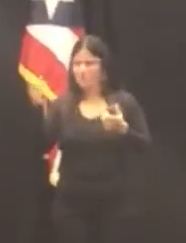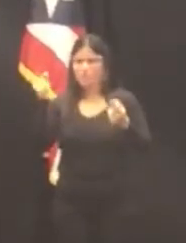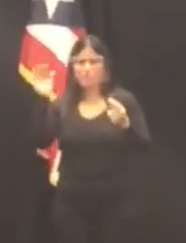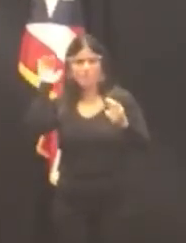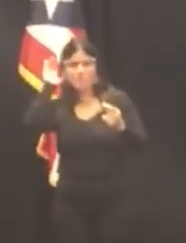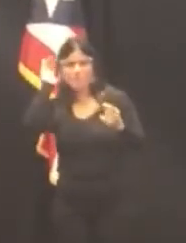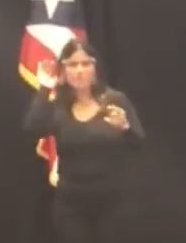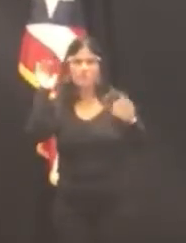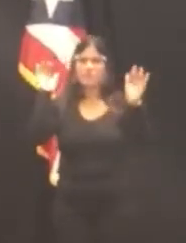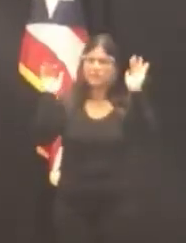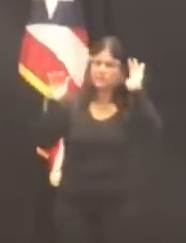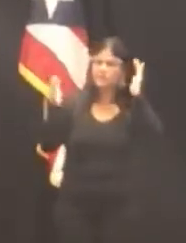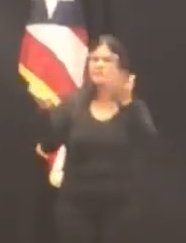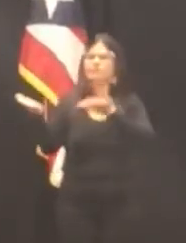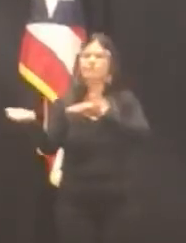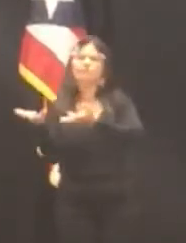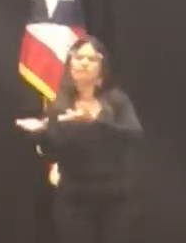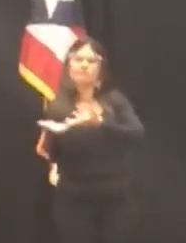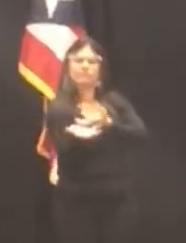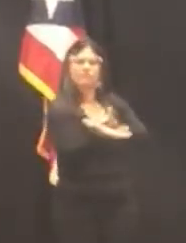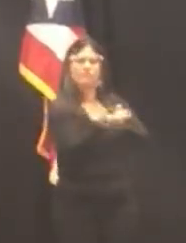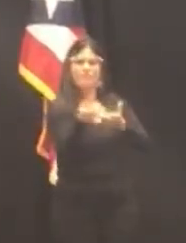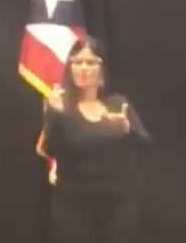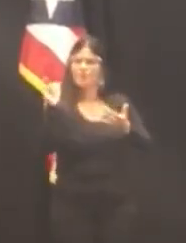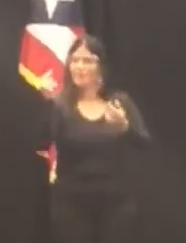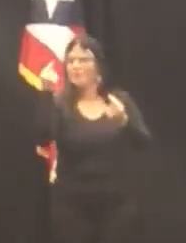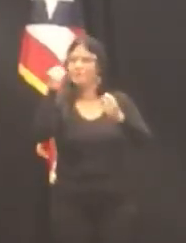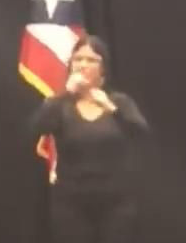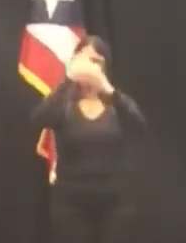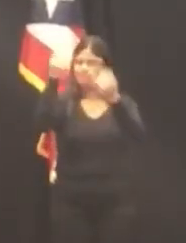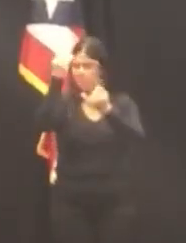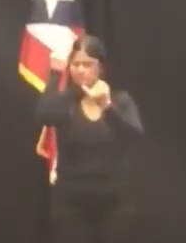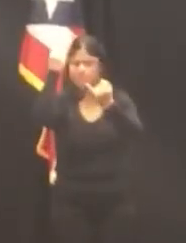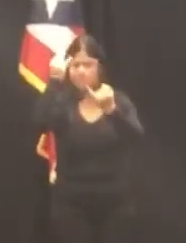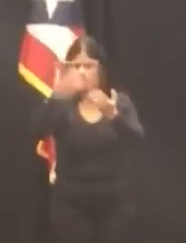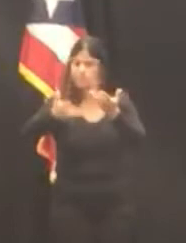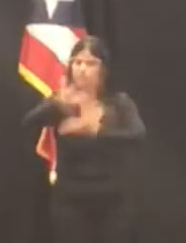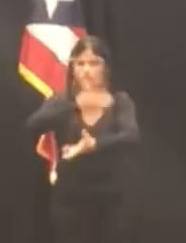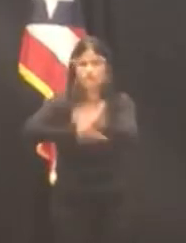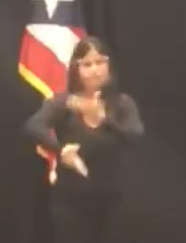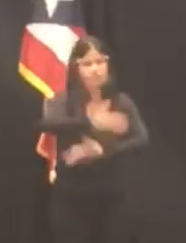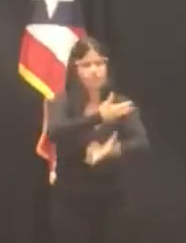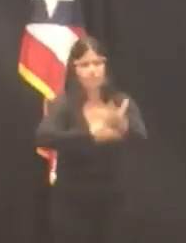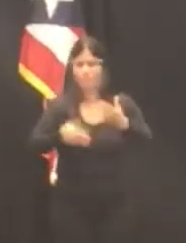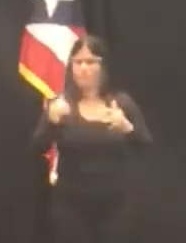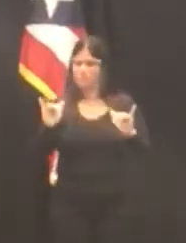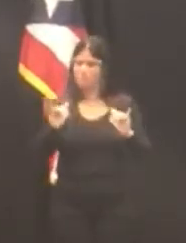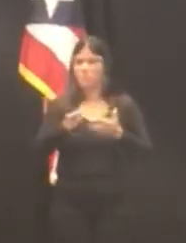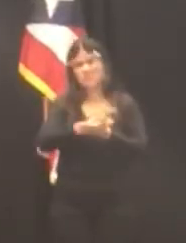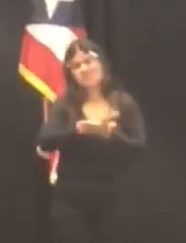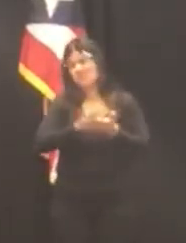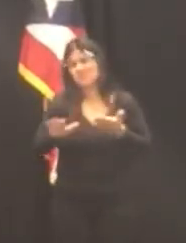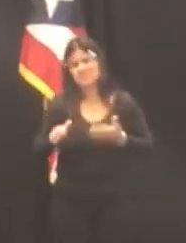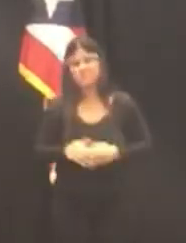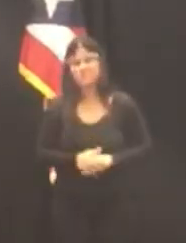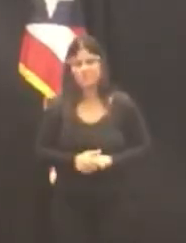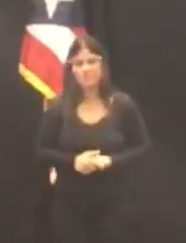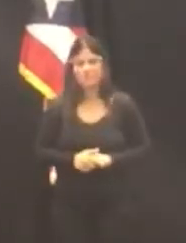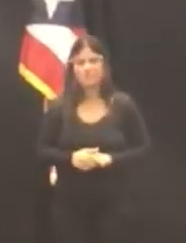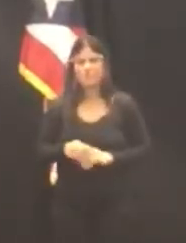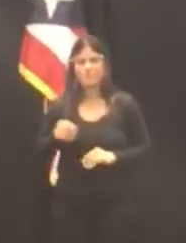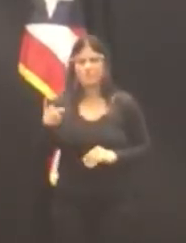constructivo de ideas y análisis jurídicos de una manera sosegada y ponderada exponiendo su